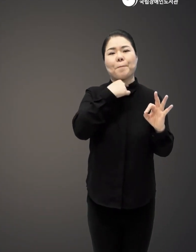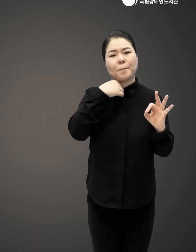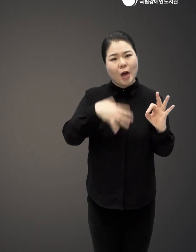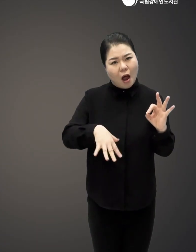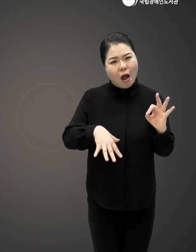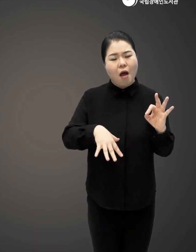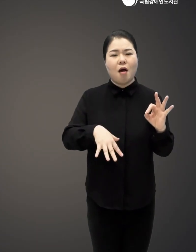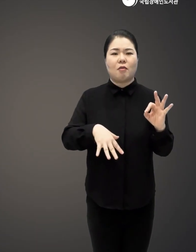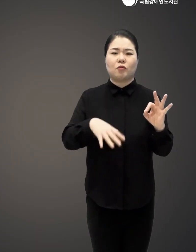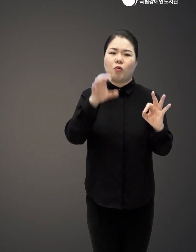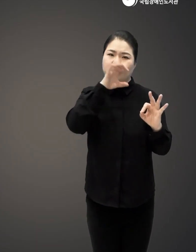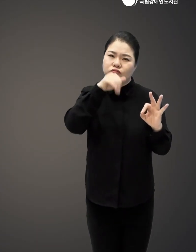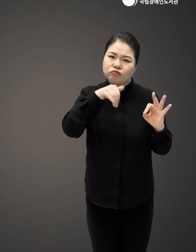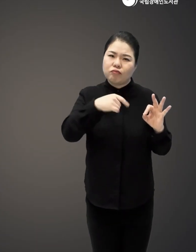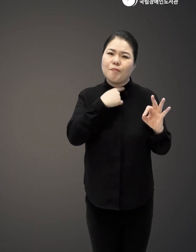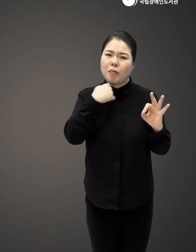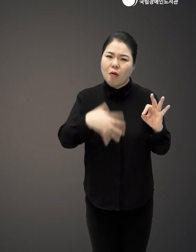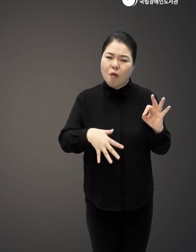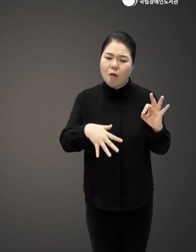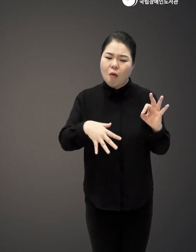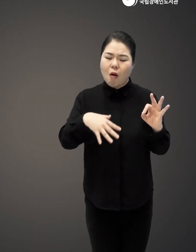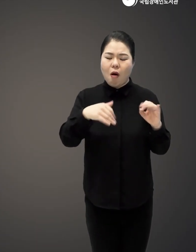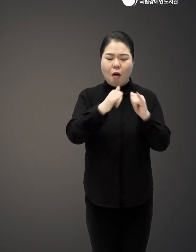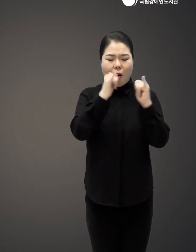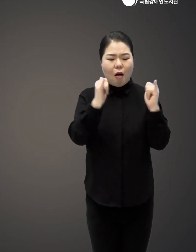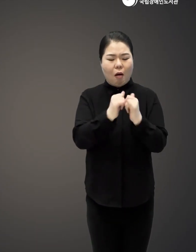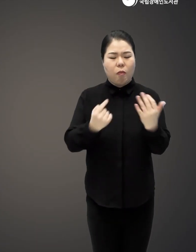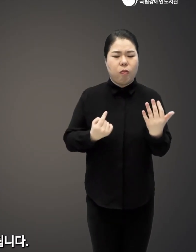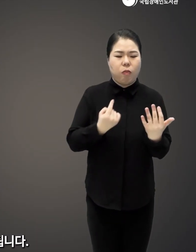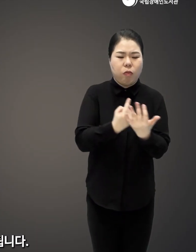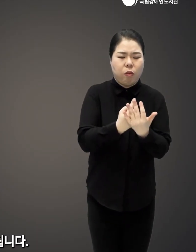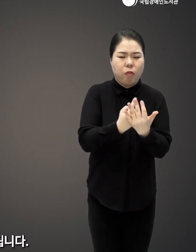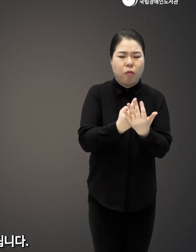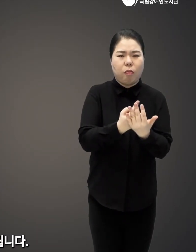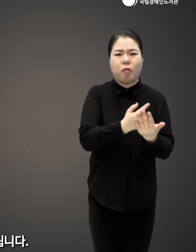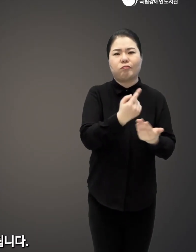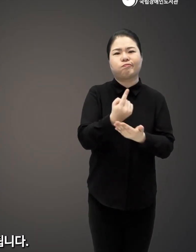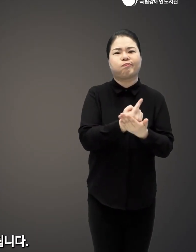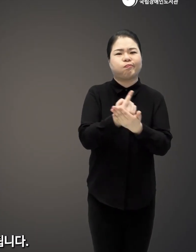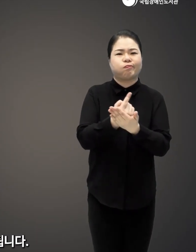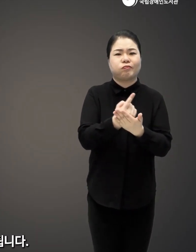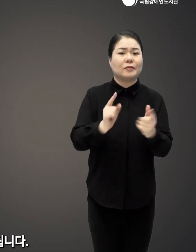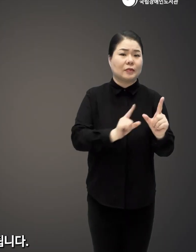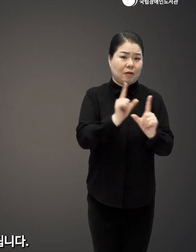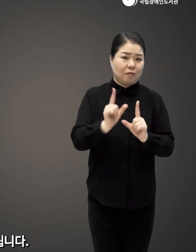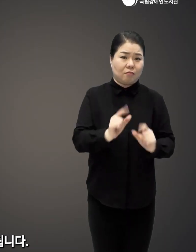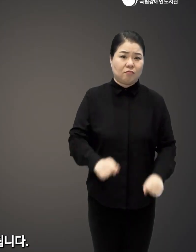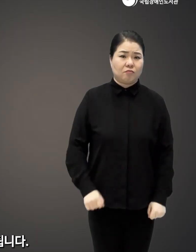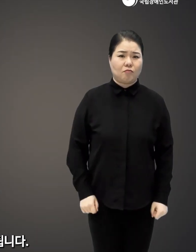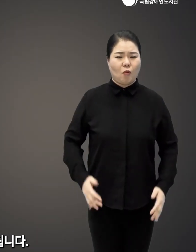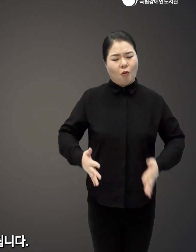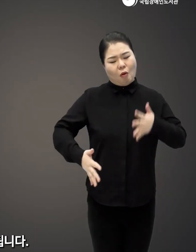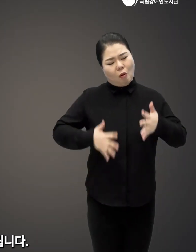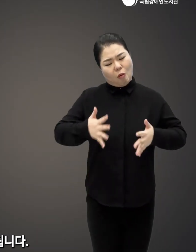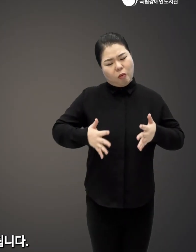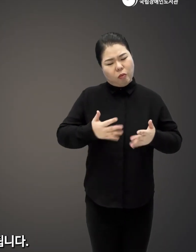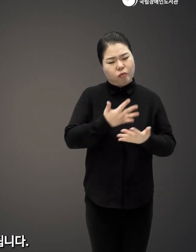못하고 안내받지 못하고 사회에 나오게 되죠 그러다가 그냥 마냥 우왕좌왕 하다가